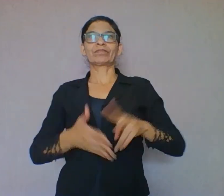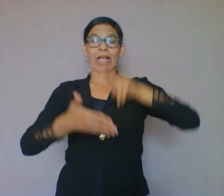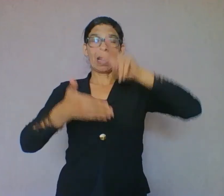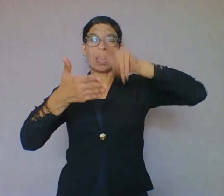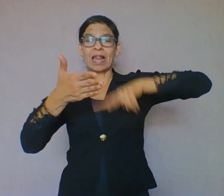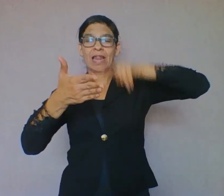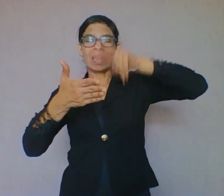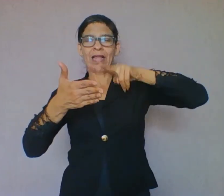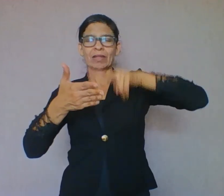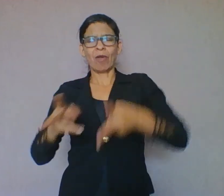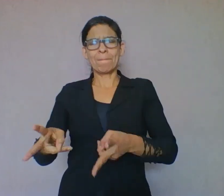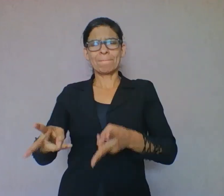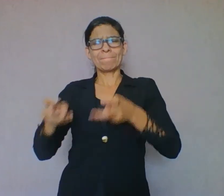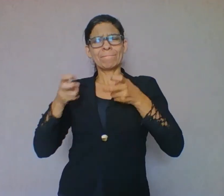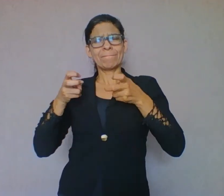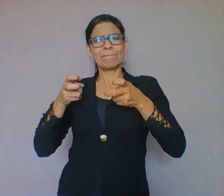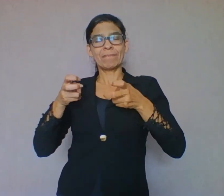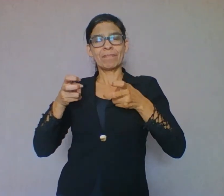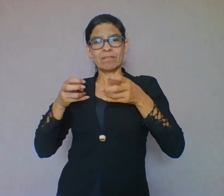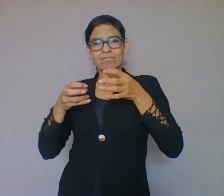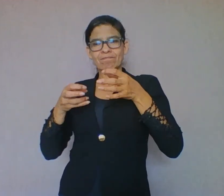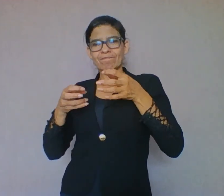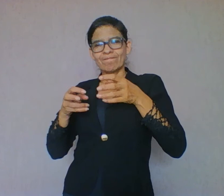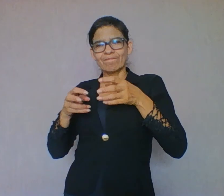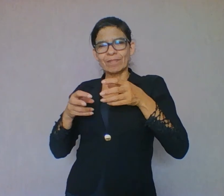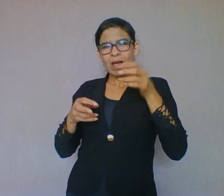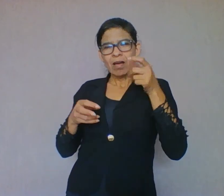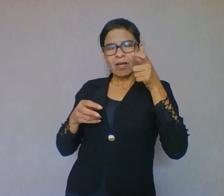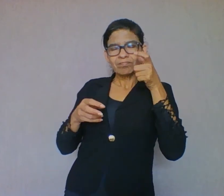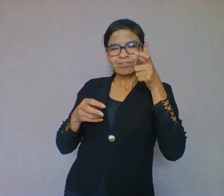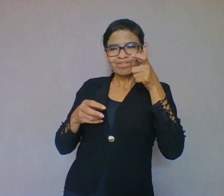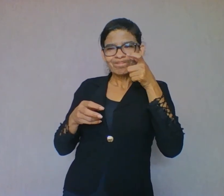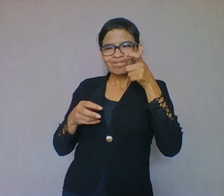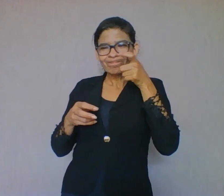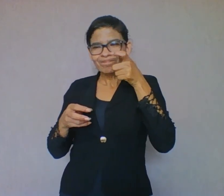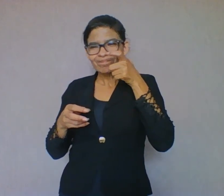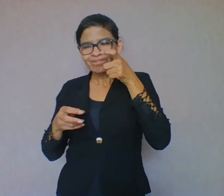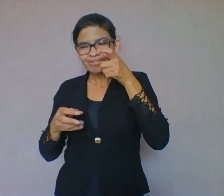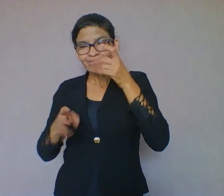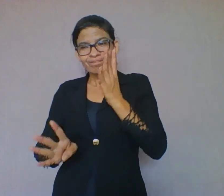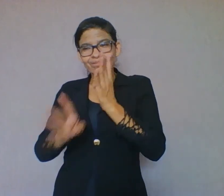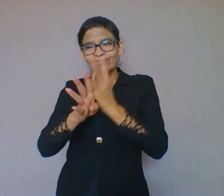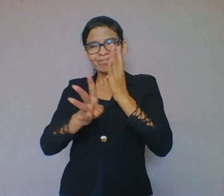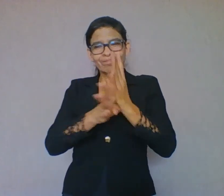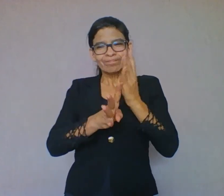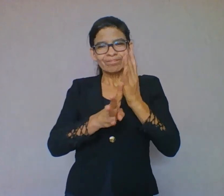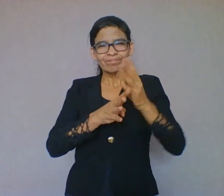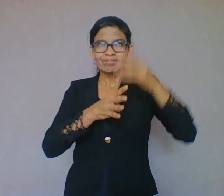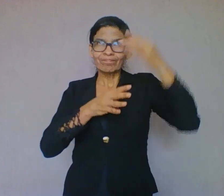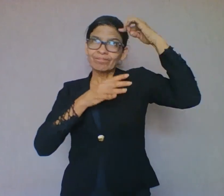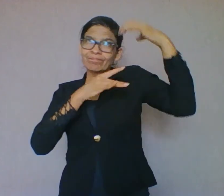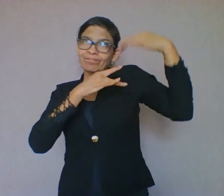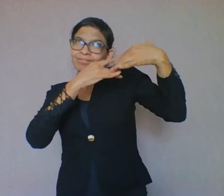perceber, descobrir e refletir sobre o mundo, interagindo com o seu semelhante através do uso